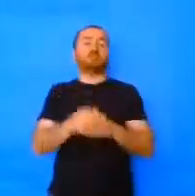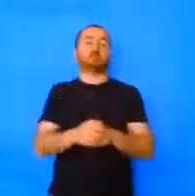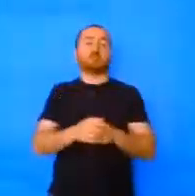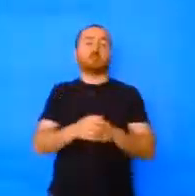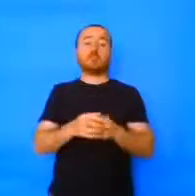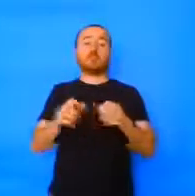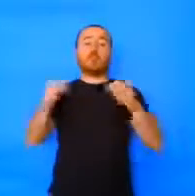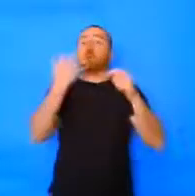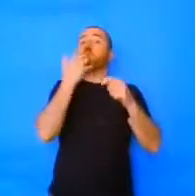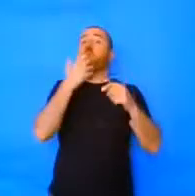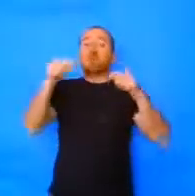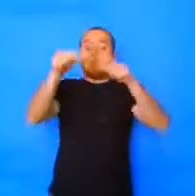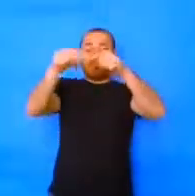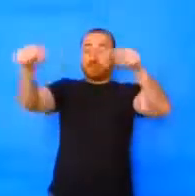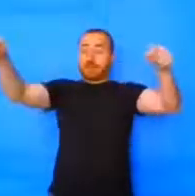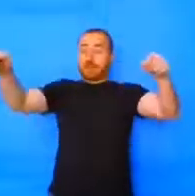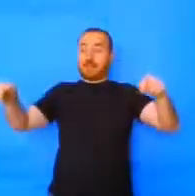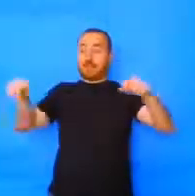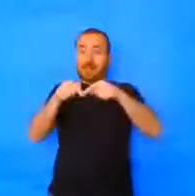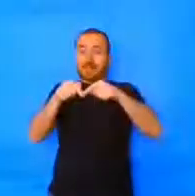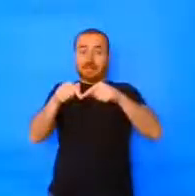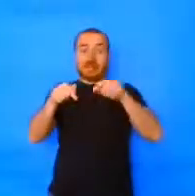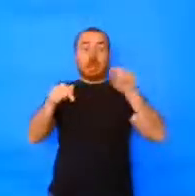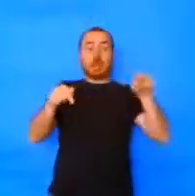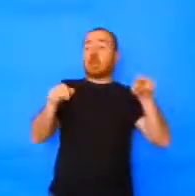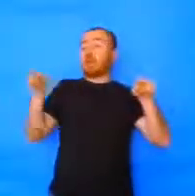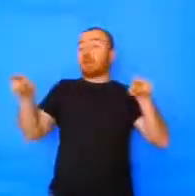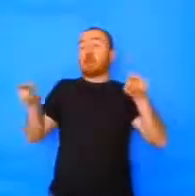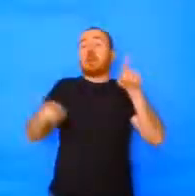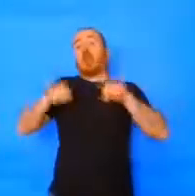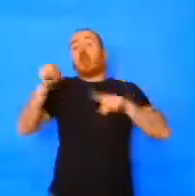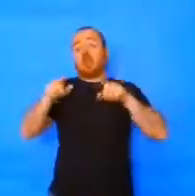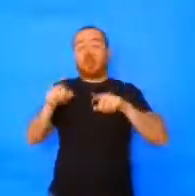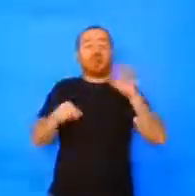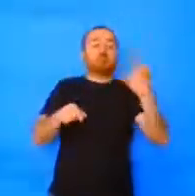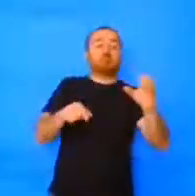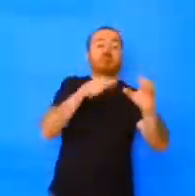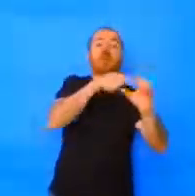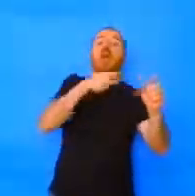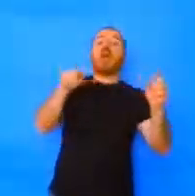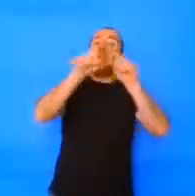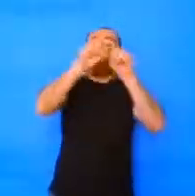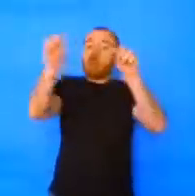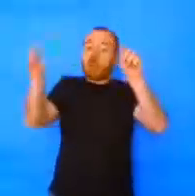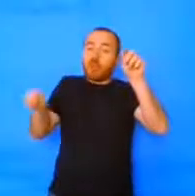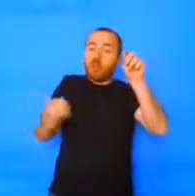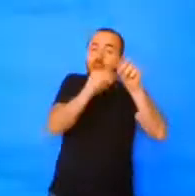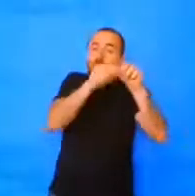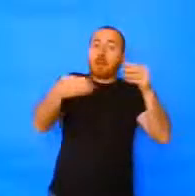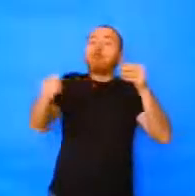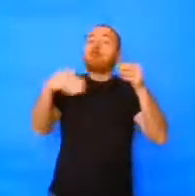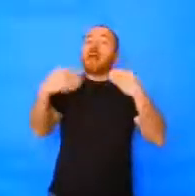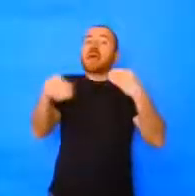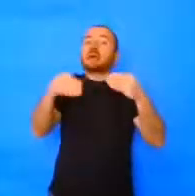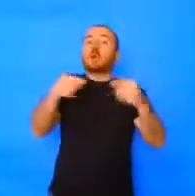También se puede calzar radiando en el suelo. Con un círculo en un diámetro, siempre ha de ser un medio metro.